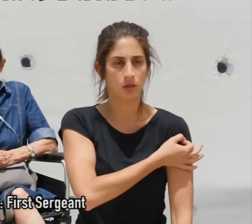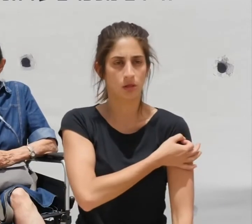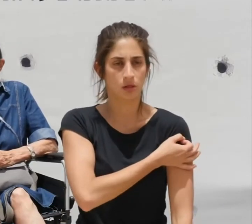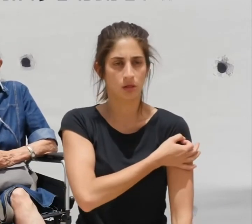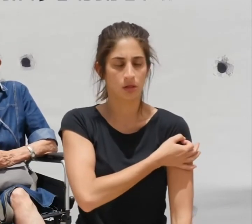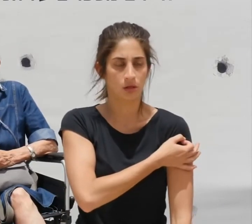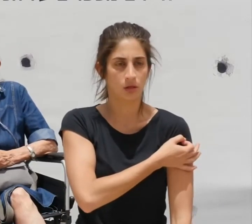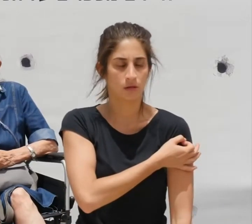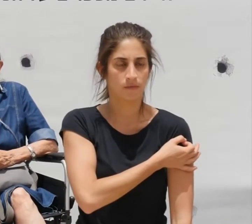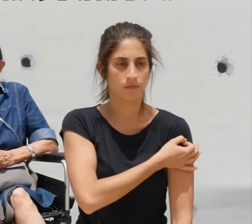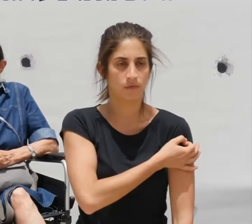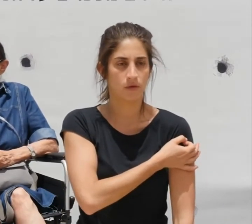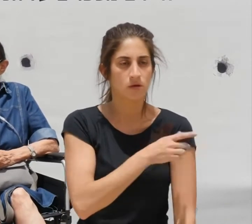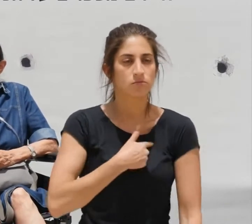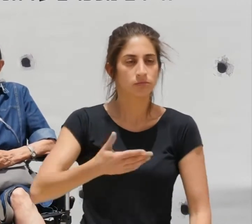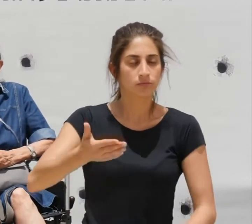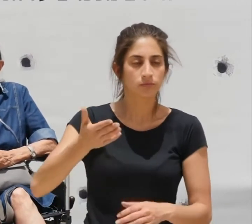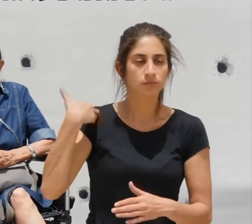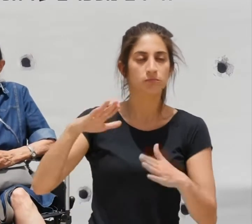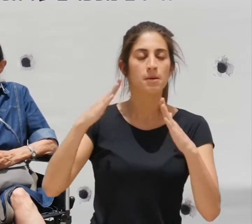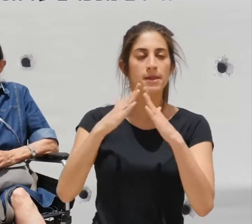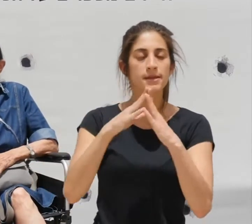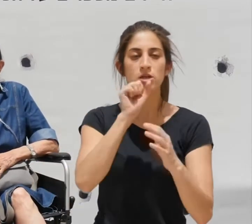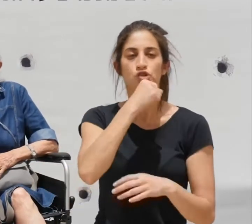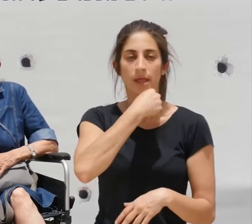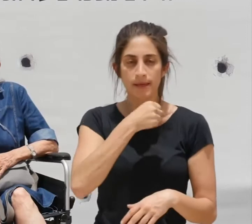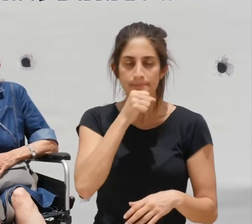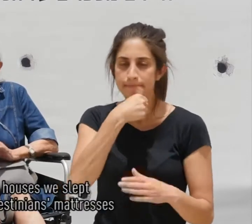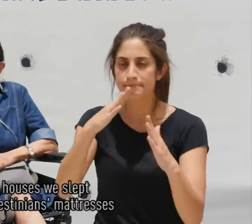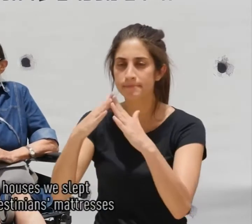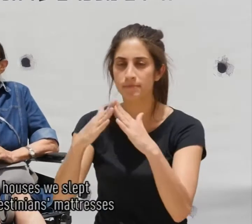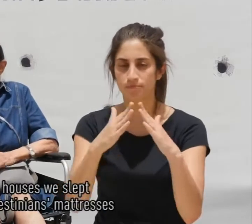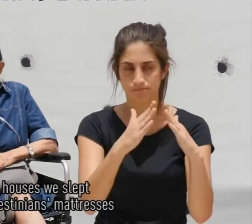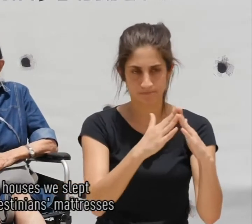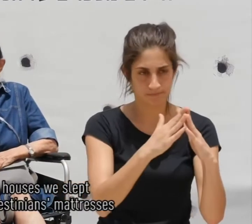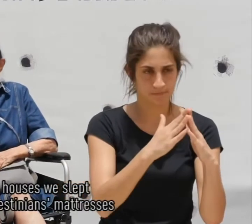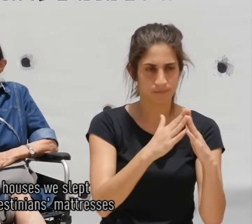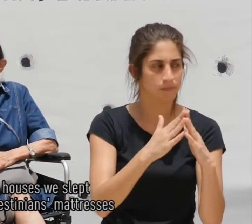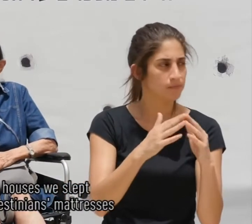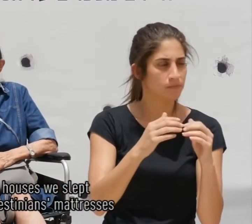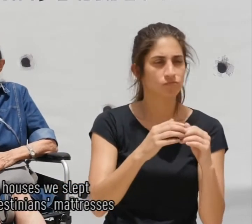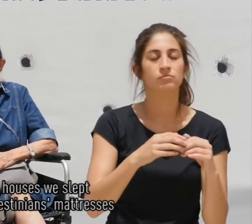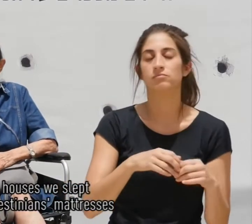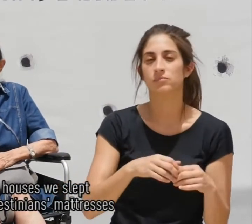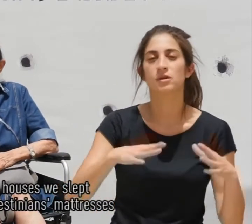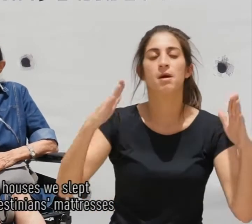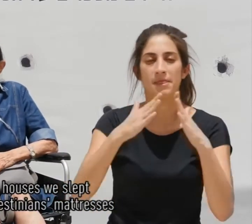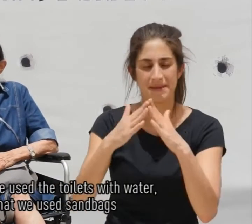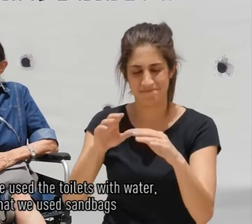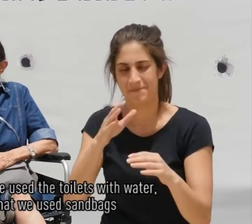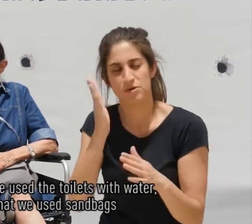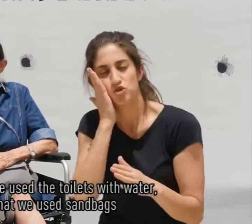בבתים ישנים על מזרונים שלהם